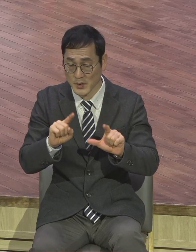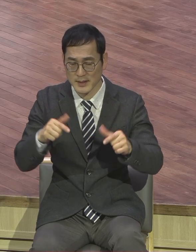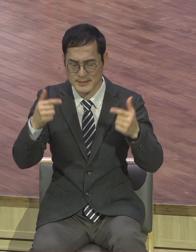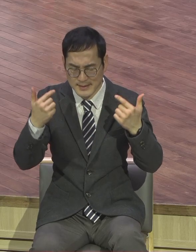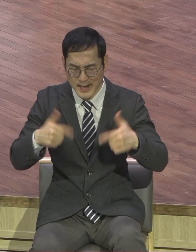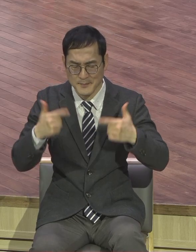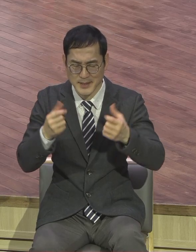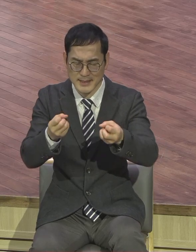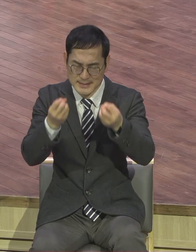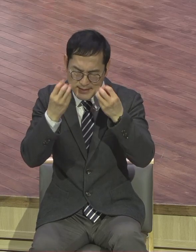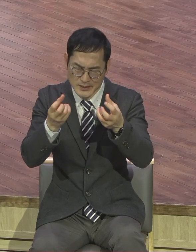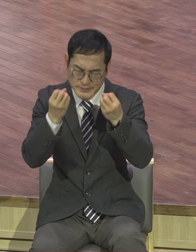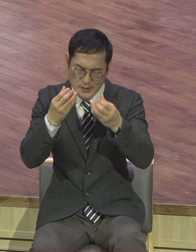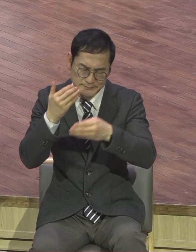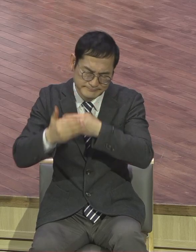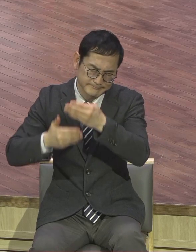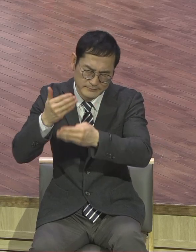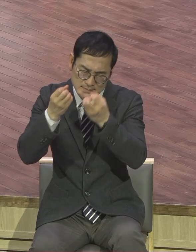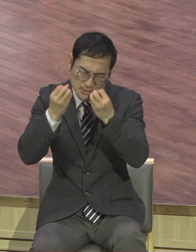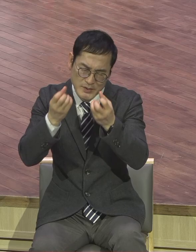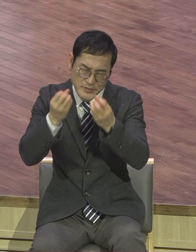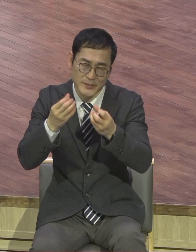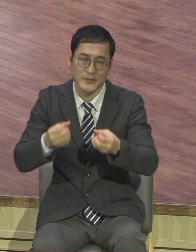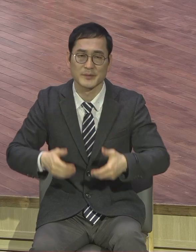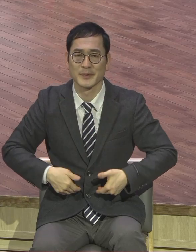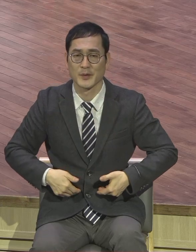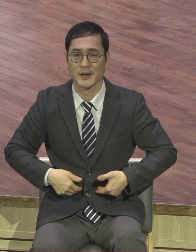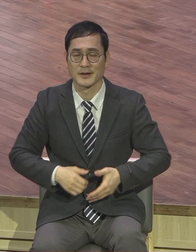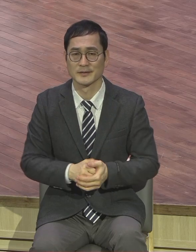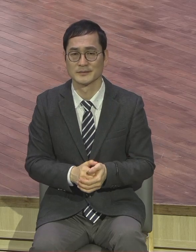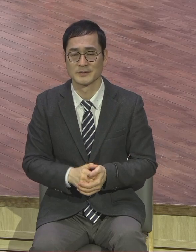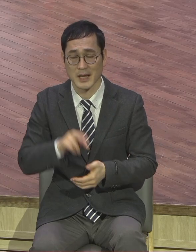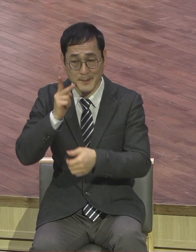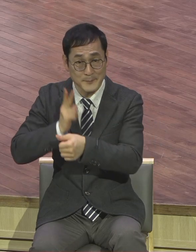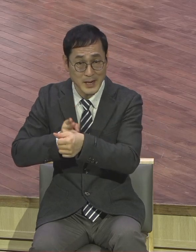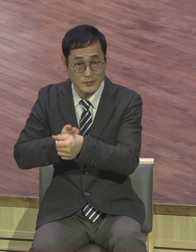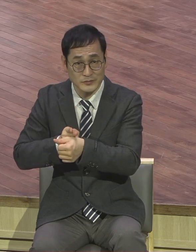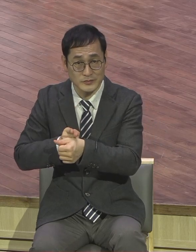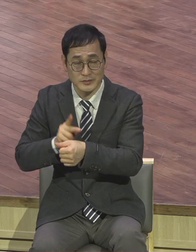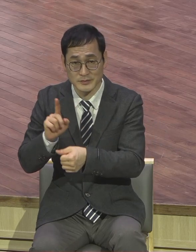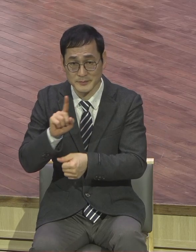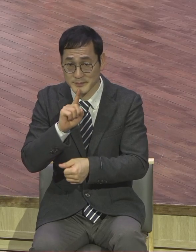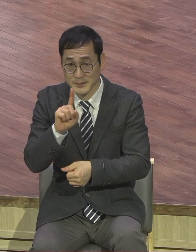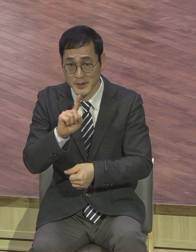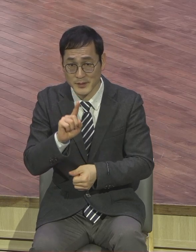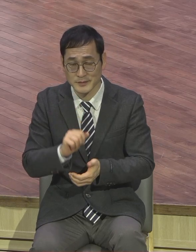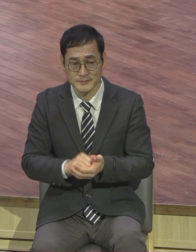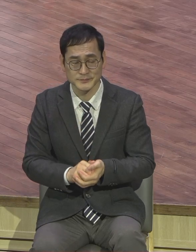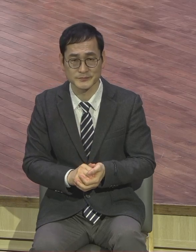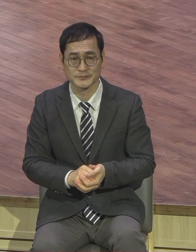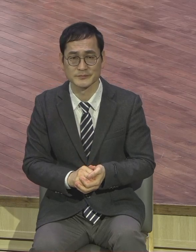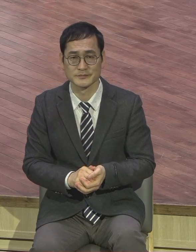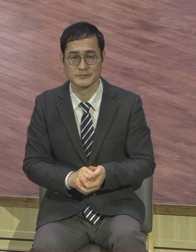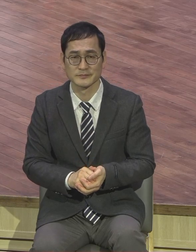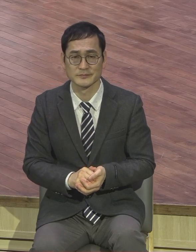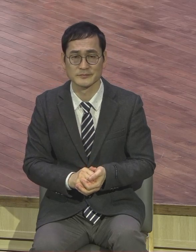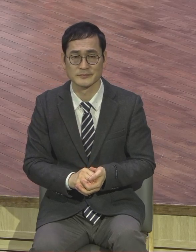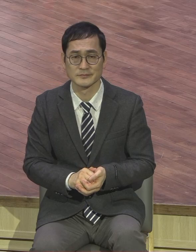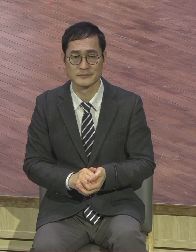사도 바울이 곤도우스 4장 16절에 밝혀있듯이 우리의 그 사람은 날과 지나 우리의